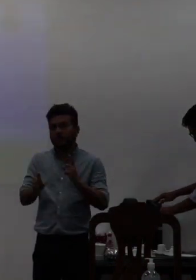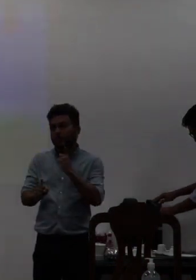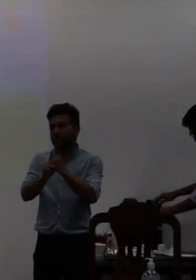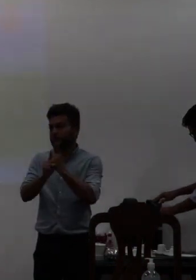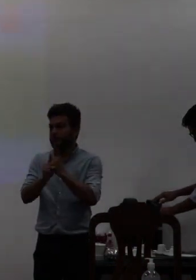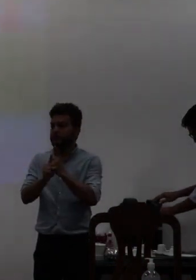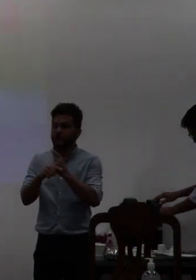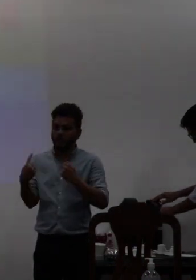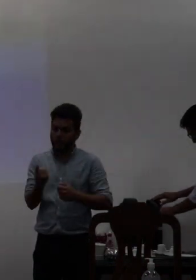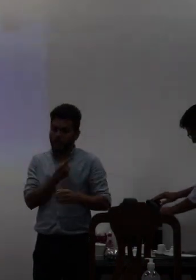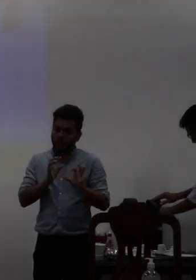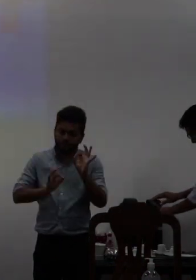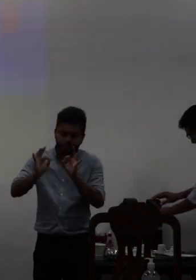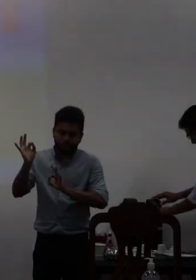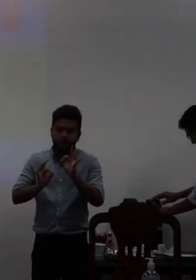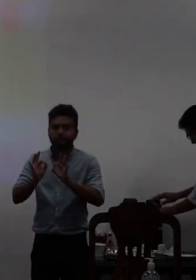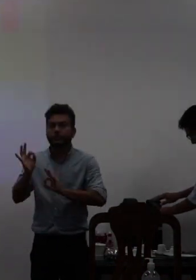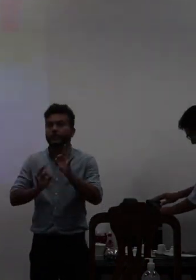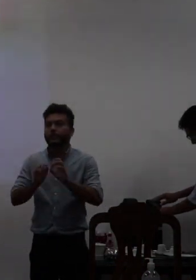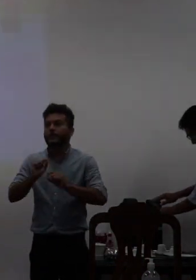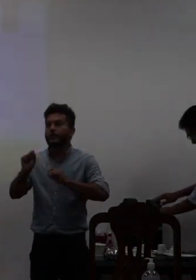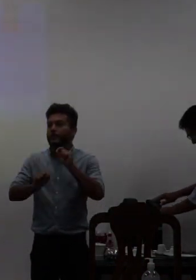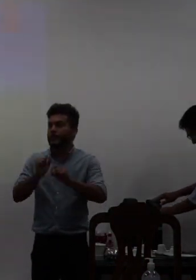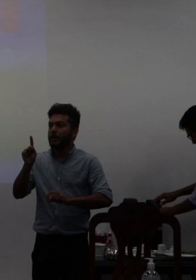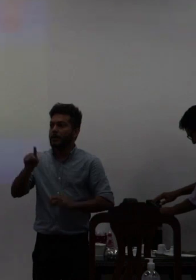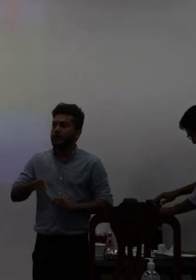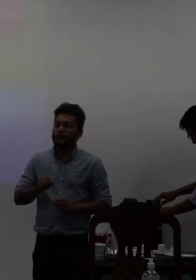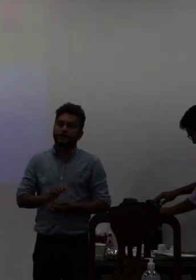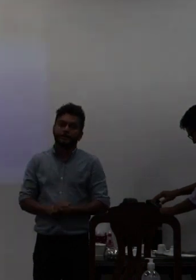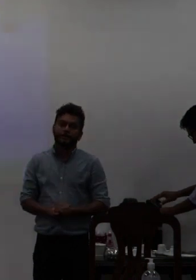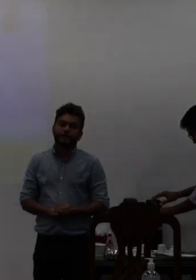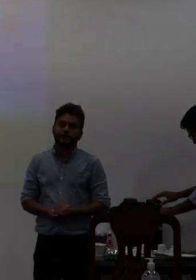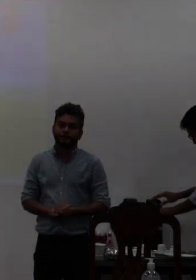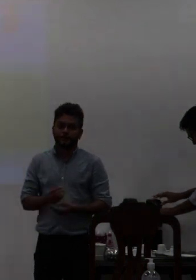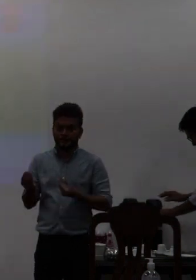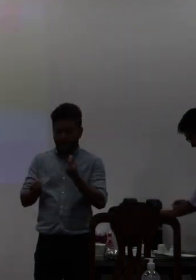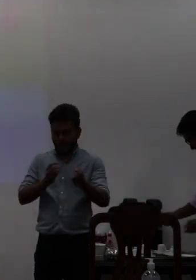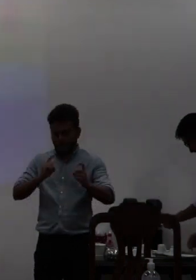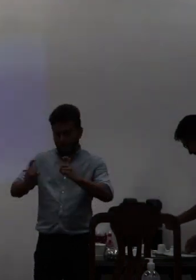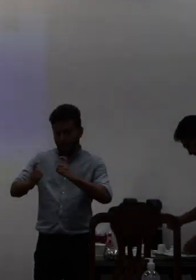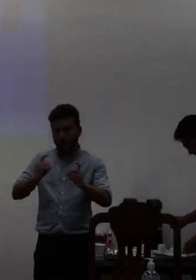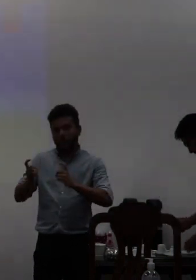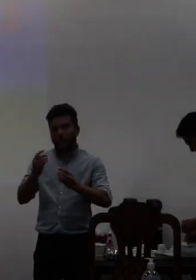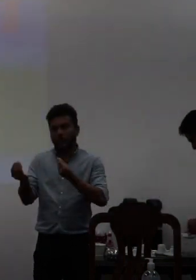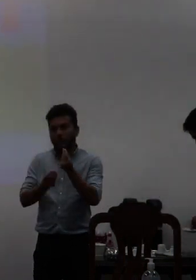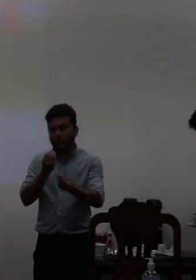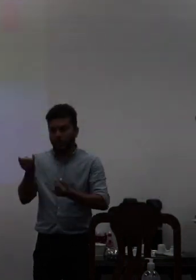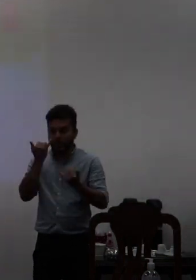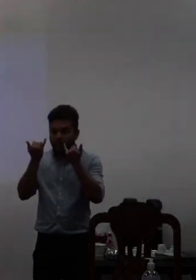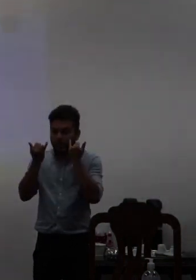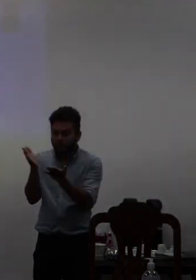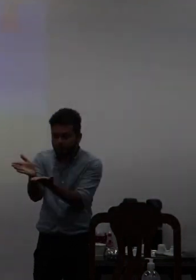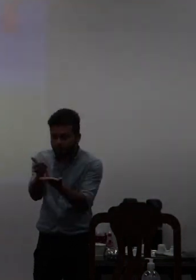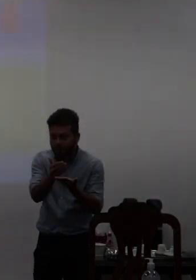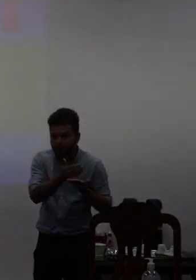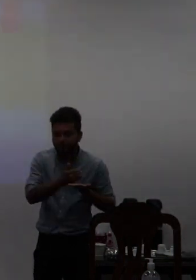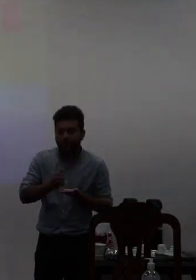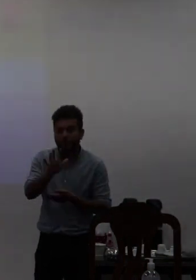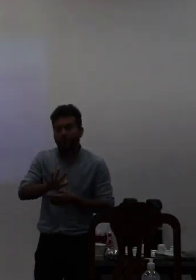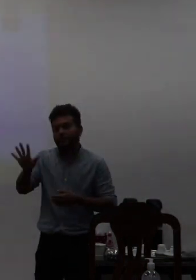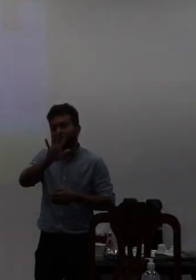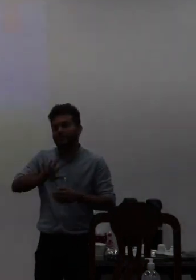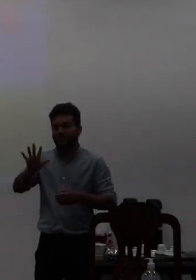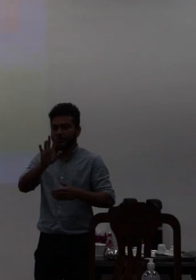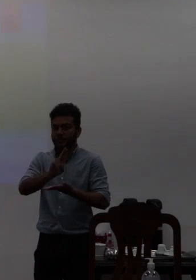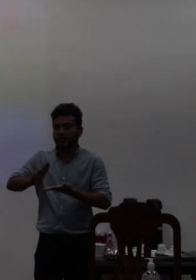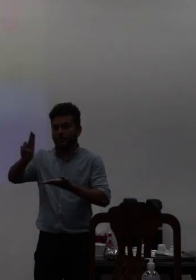a gente havia planejado seria a aplicação uma discussão de diagnóstico geral da universidade com a presença da